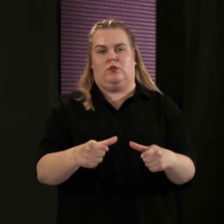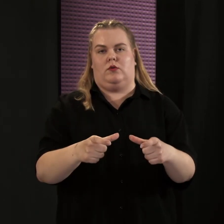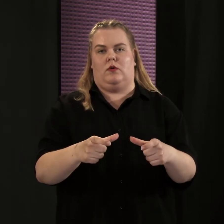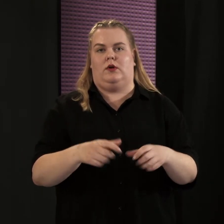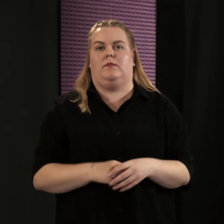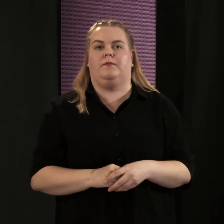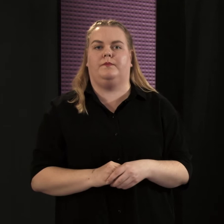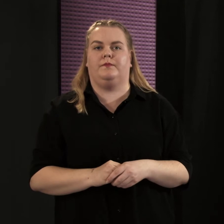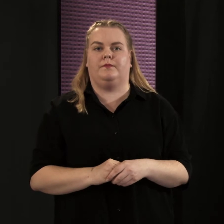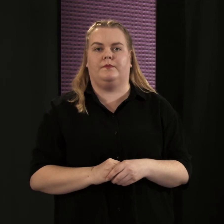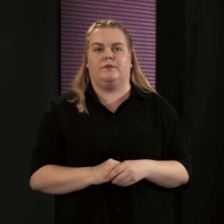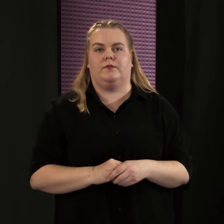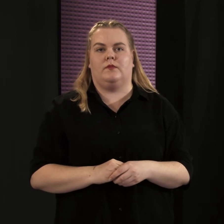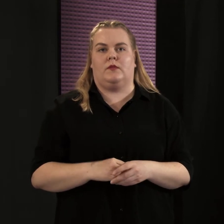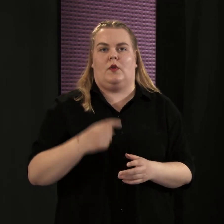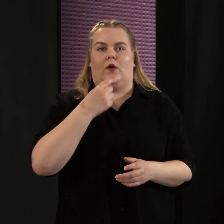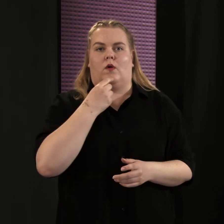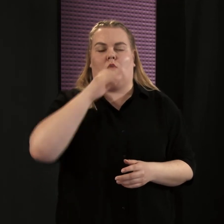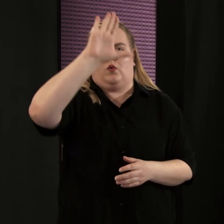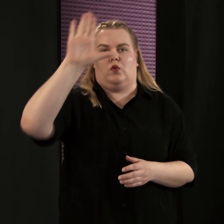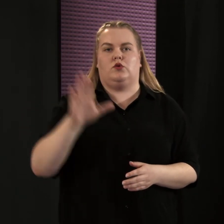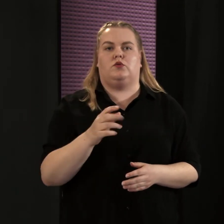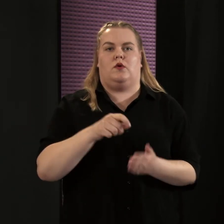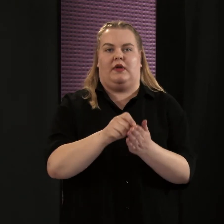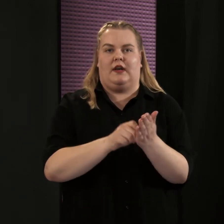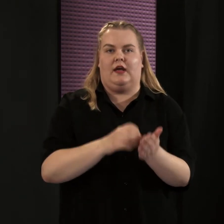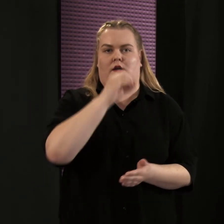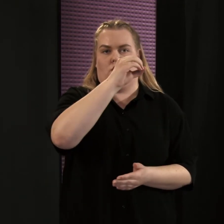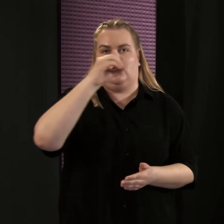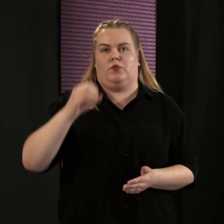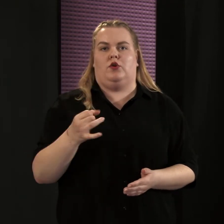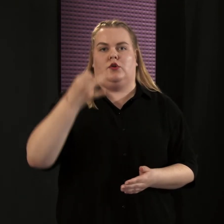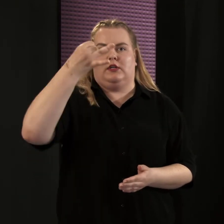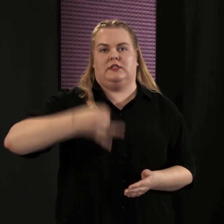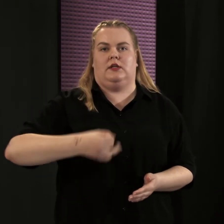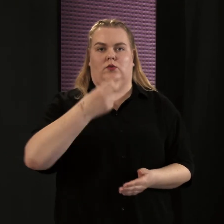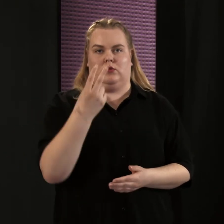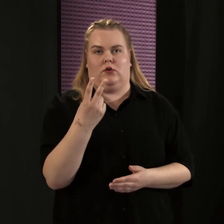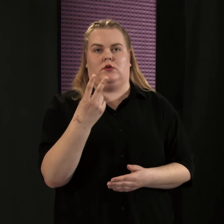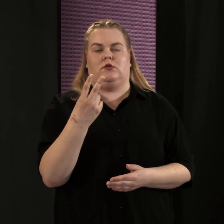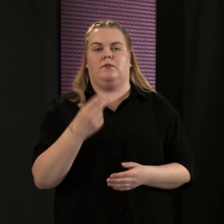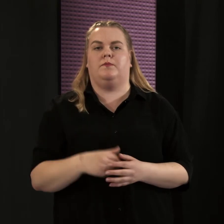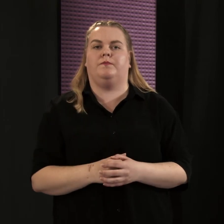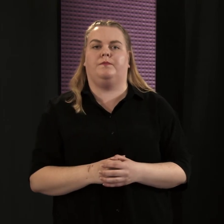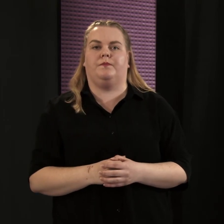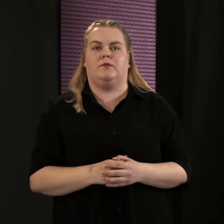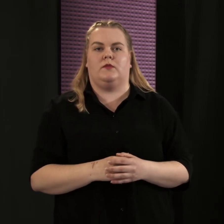Koko Suomen äänestysprosentti oli 72. Savo-Karjalan